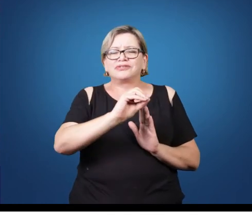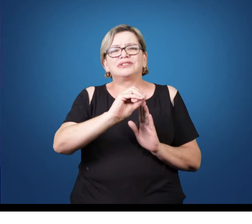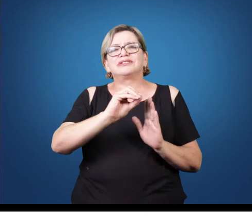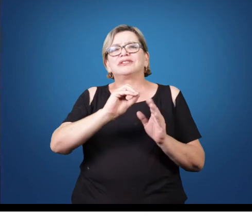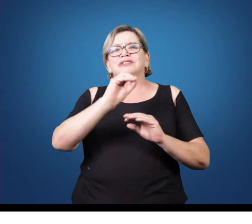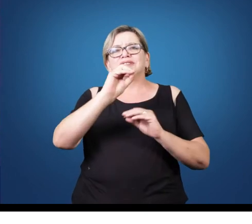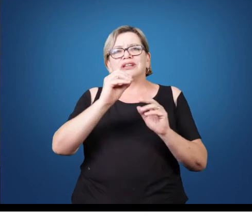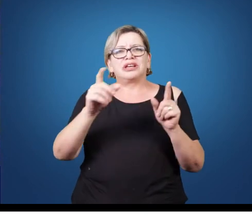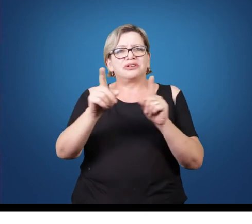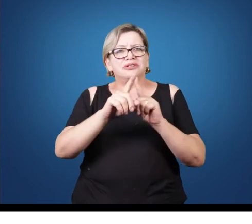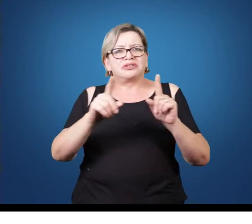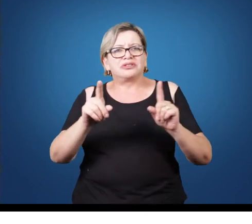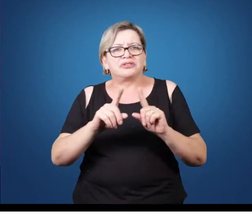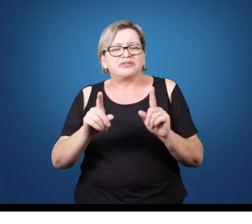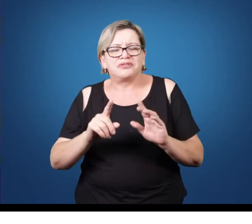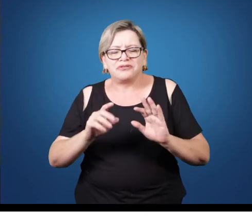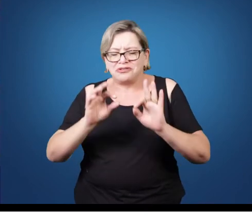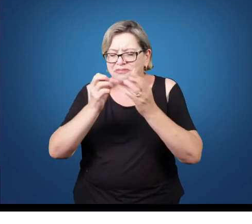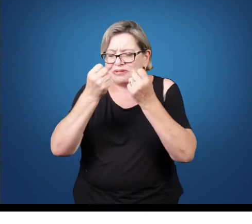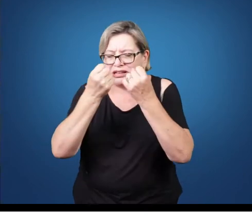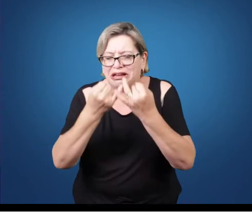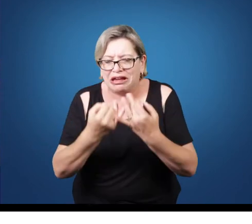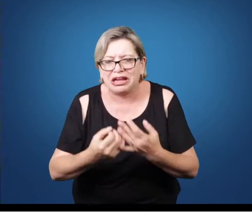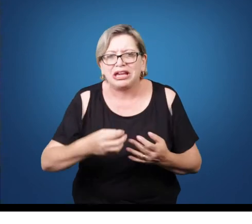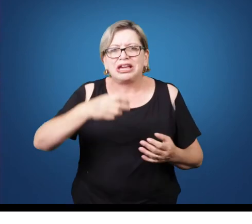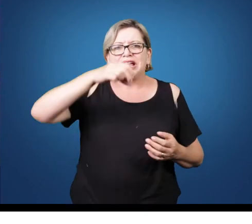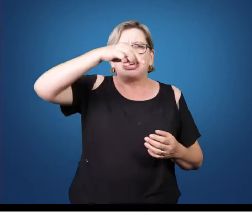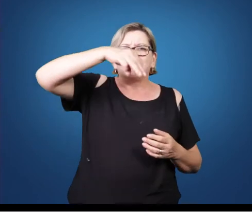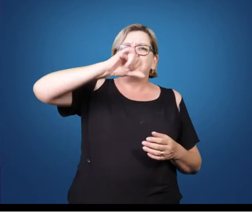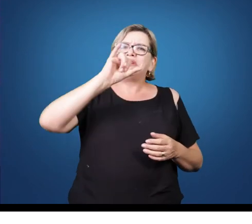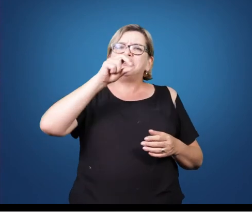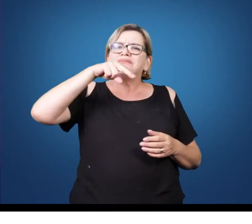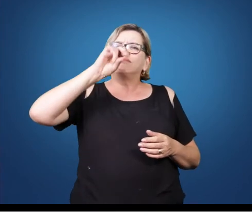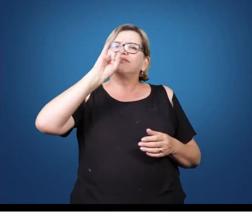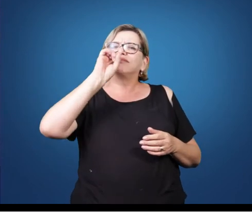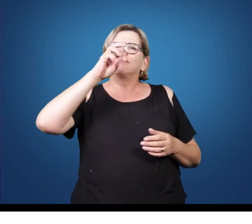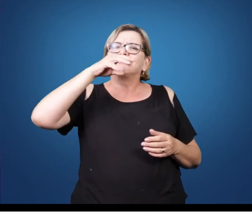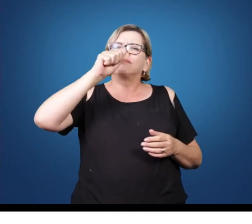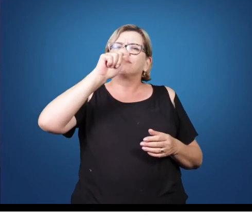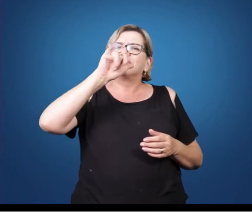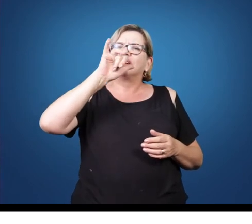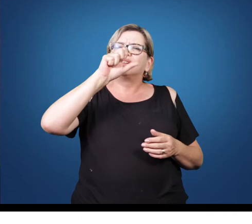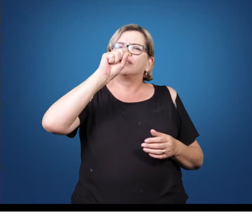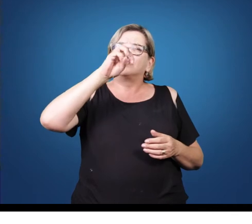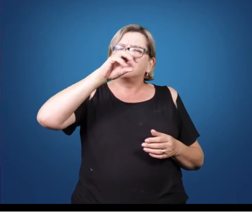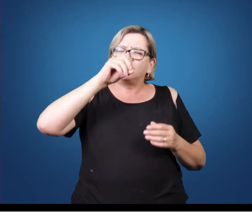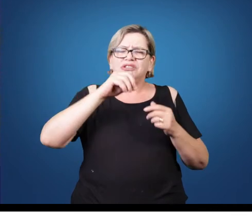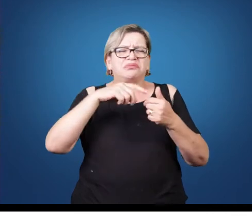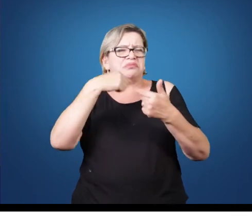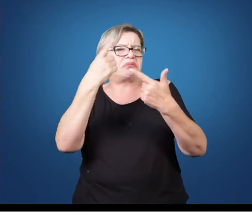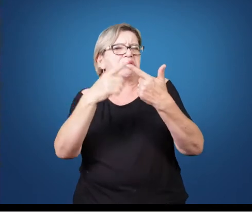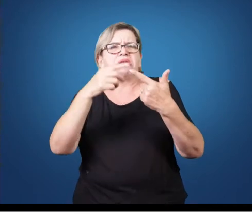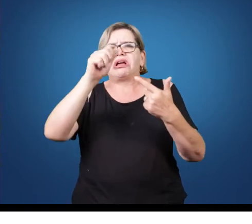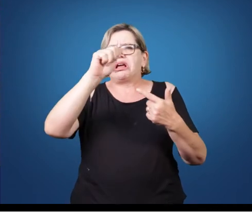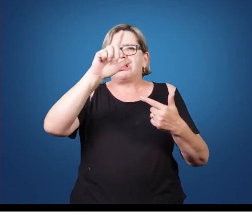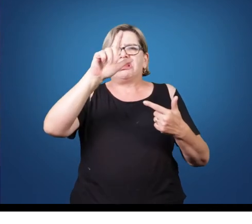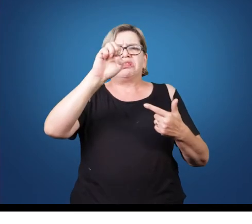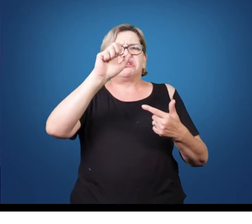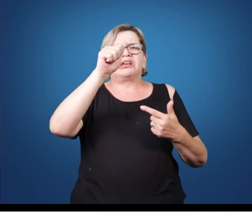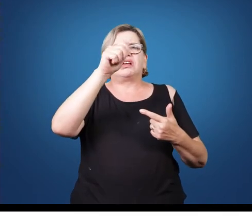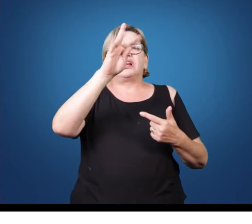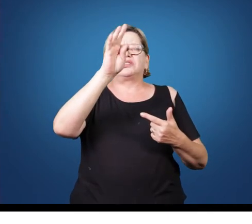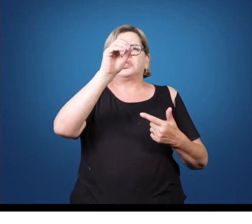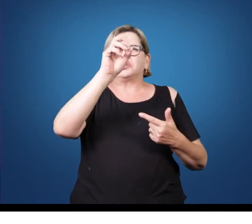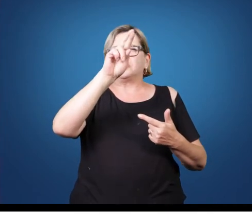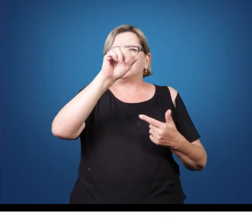Por exemplo, eu não falei de minimalismo, não falei de música aleatória, não falei de livre improvisação, existem várias